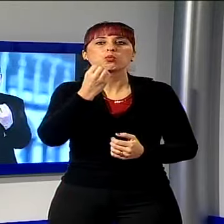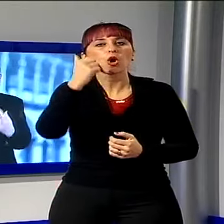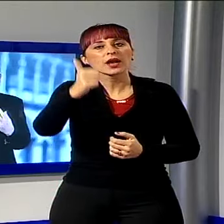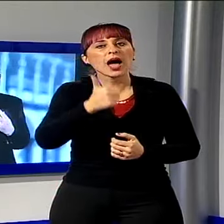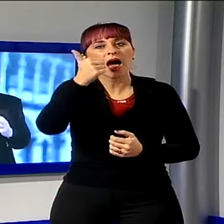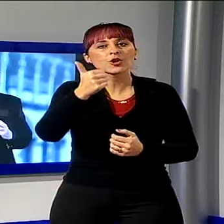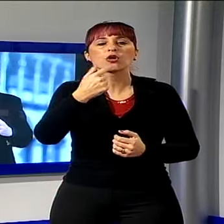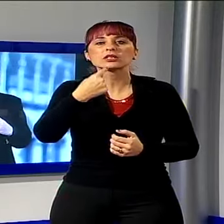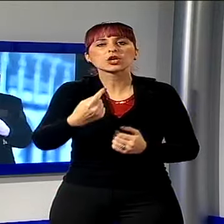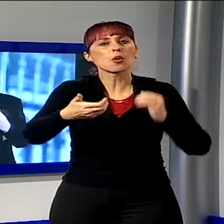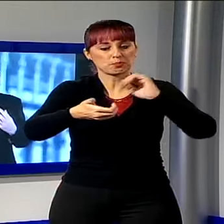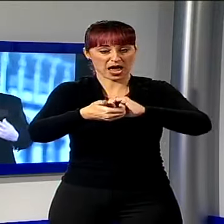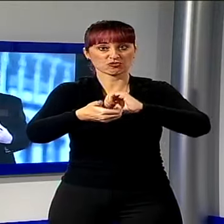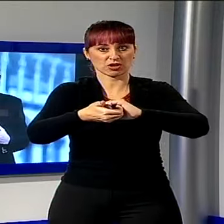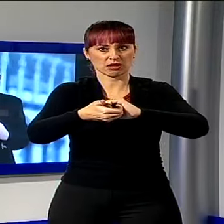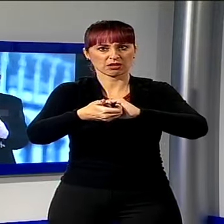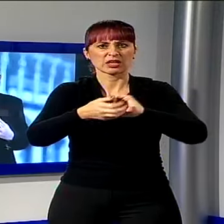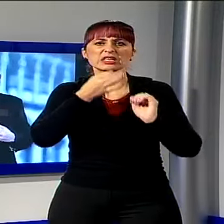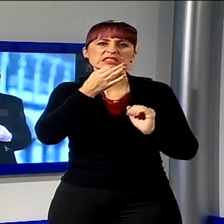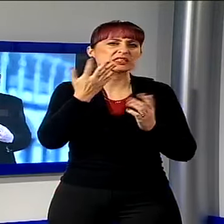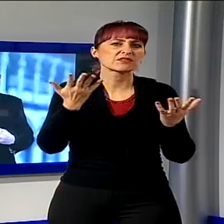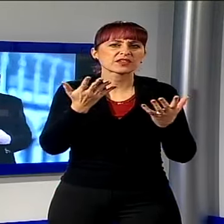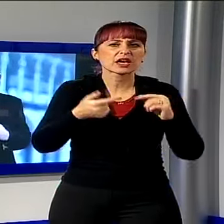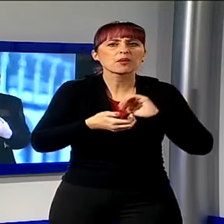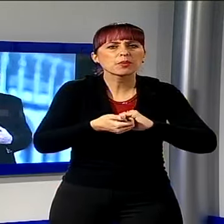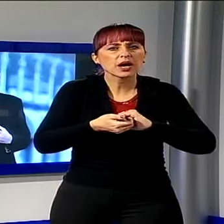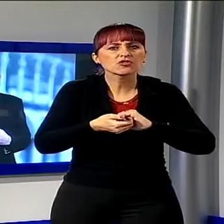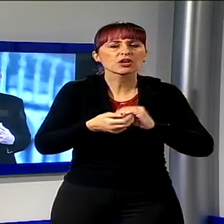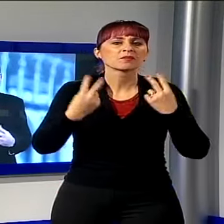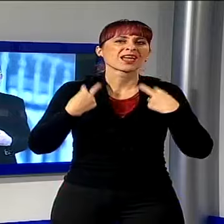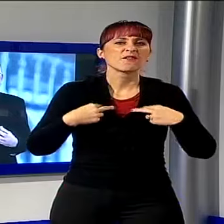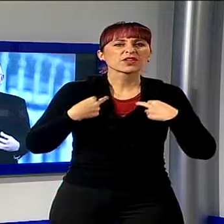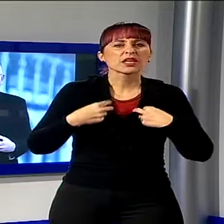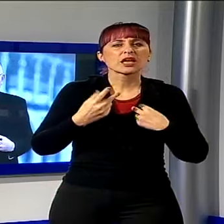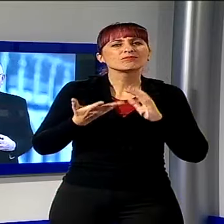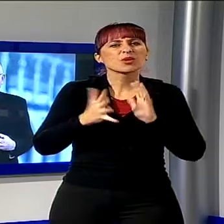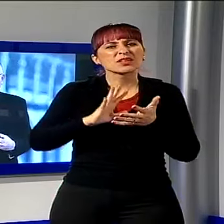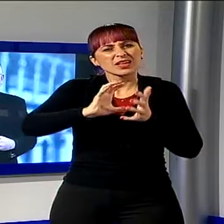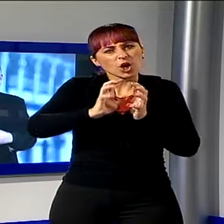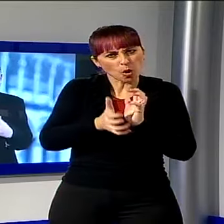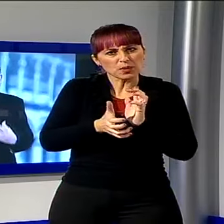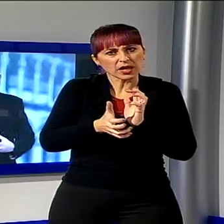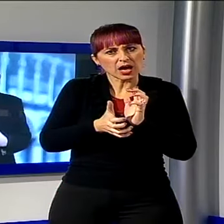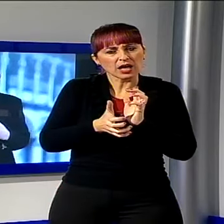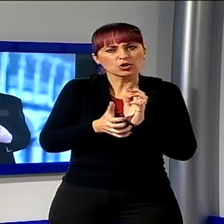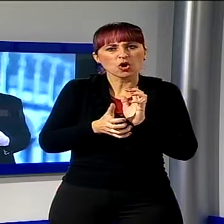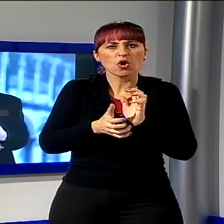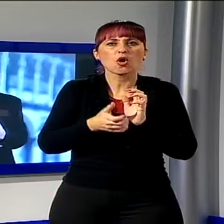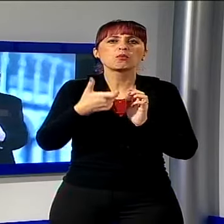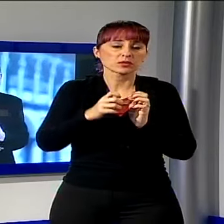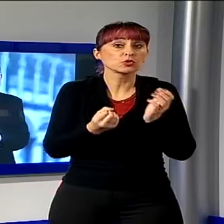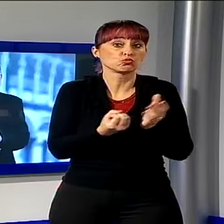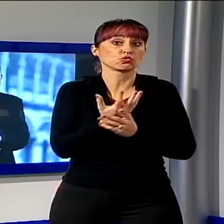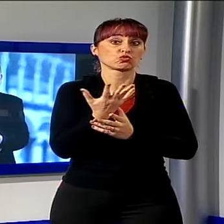intendo qualora la nostra vita si sia un po' complicata, aggrovigliata, perché